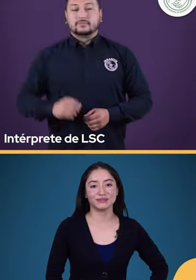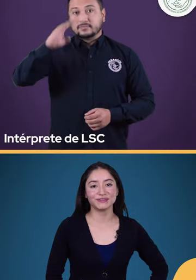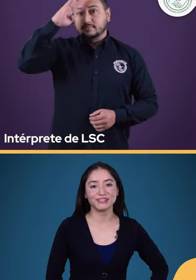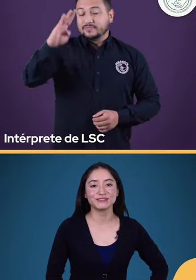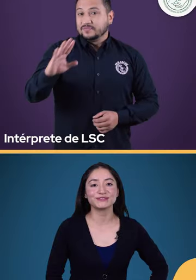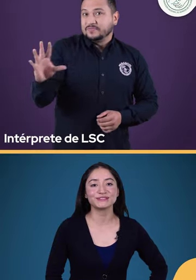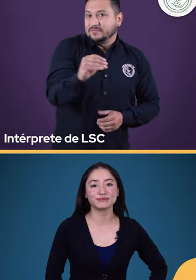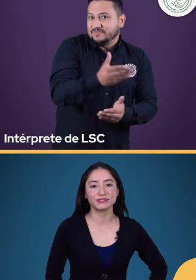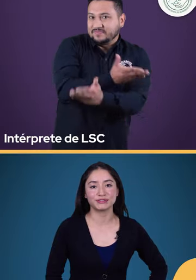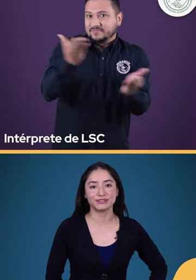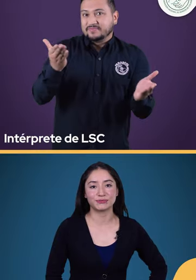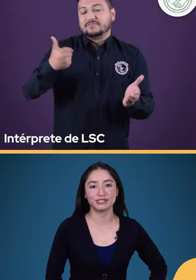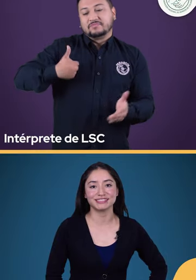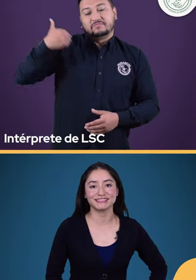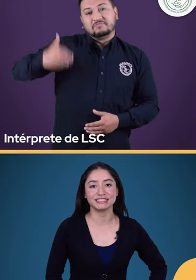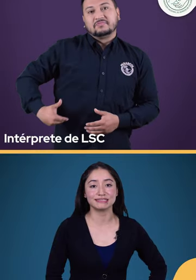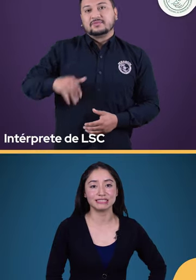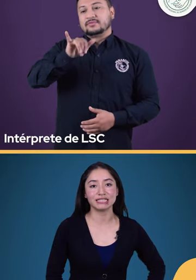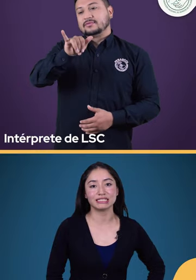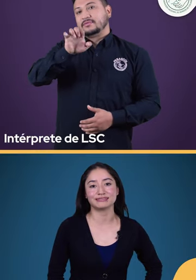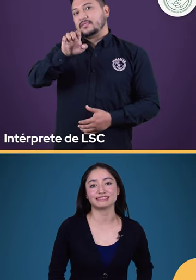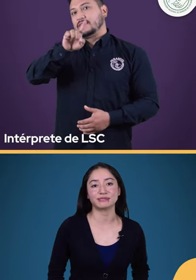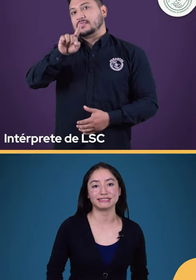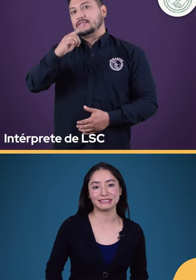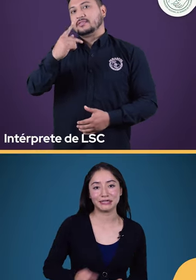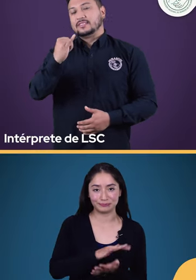Hola a todos, mi nombre es Jessica, esta es mi seña.